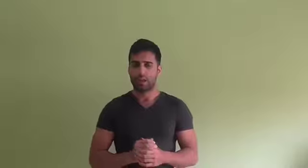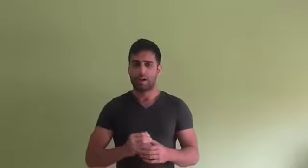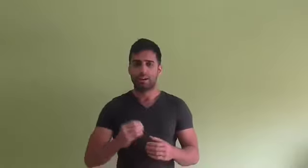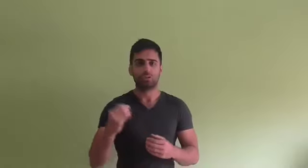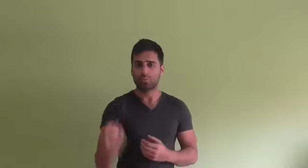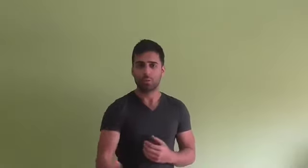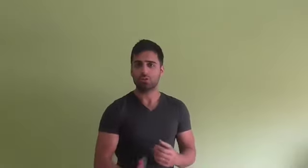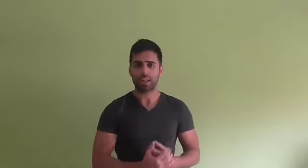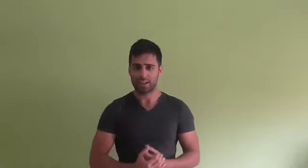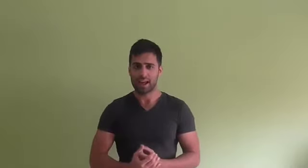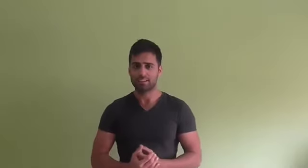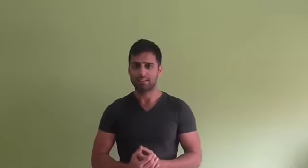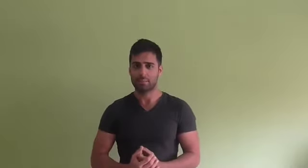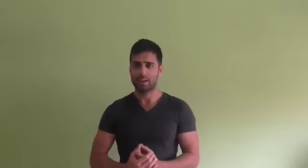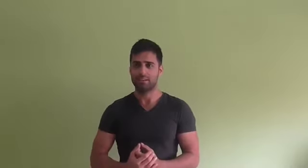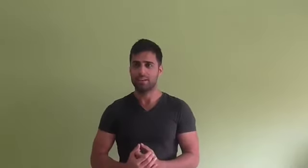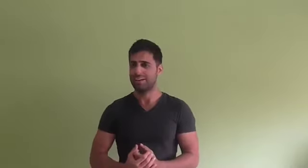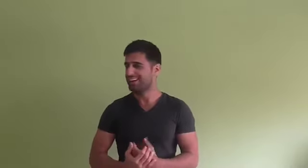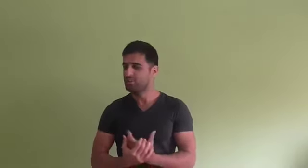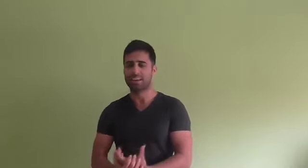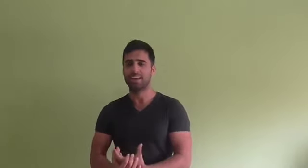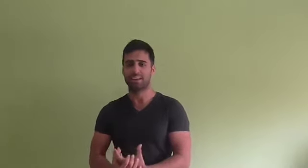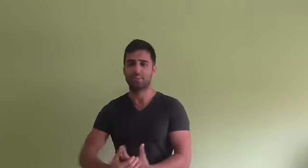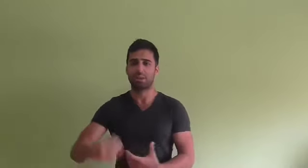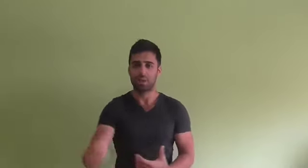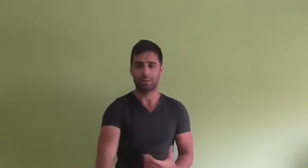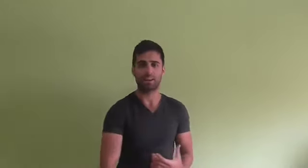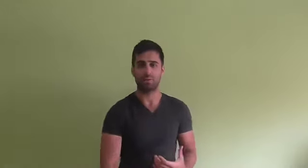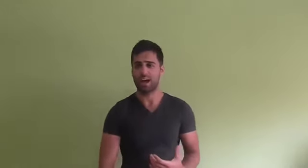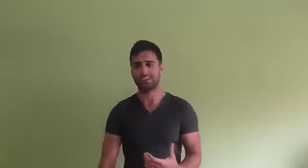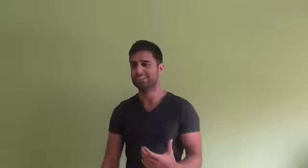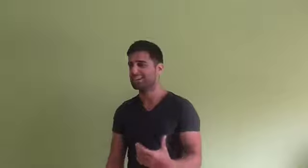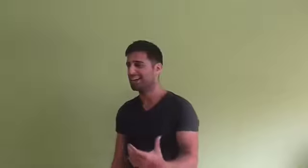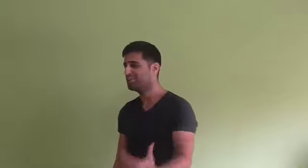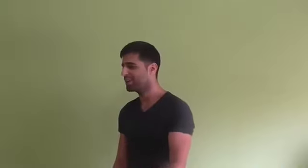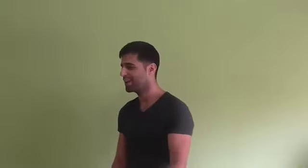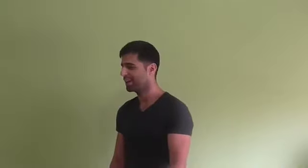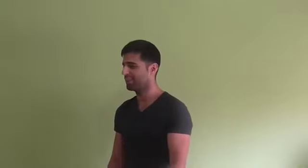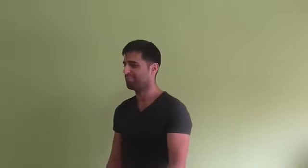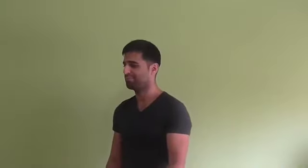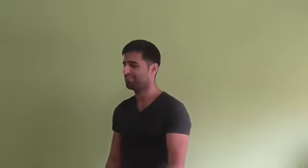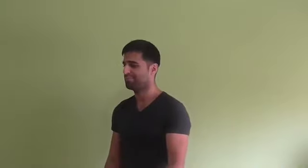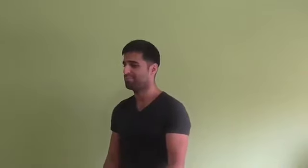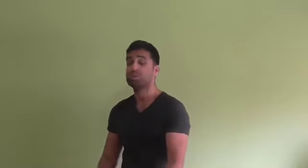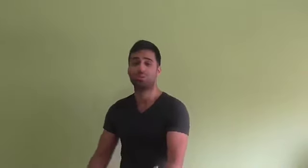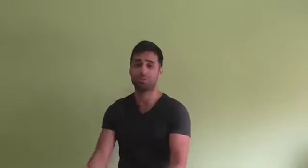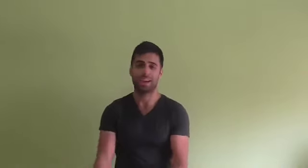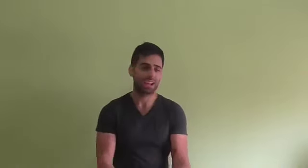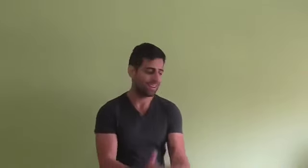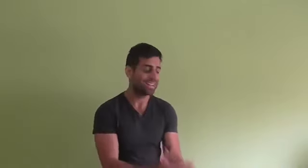En sus momentos de relax, también, él no quiere ver una película, él no quiere youtubear,